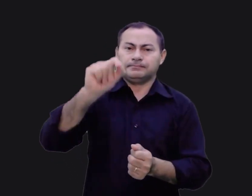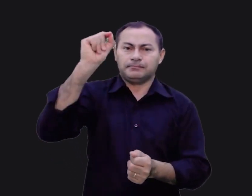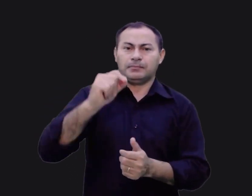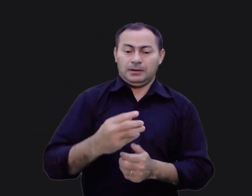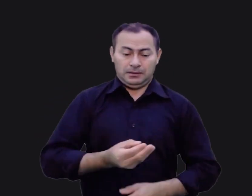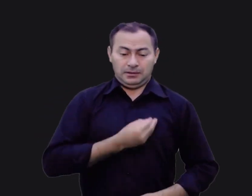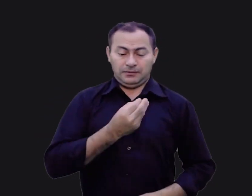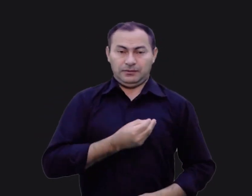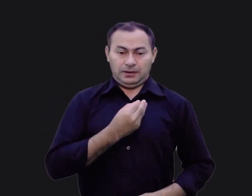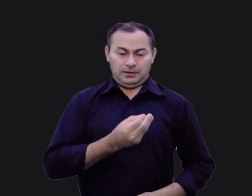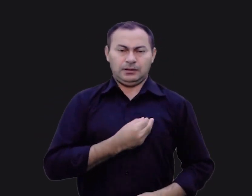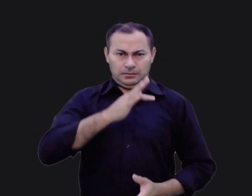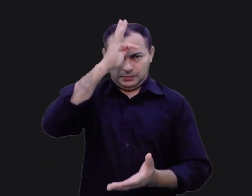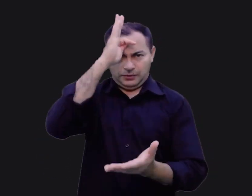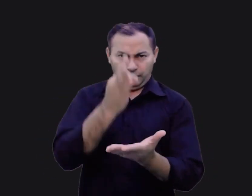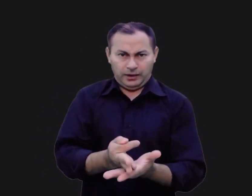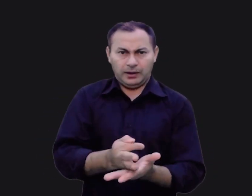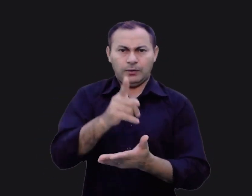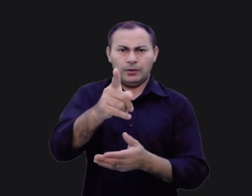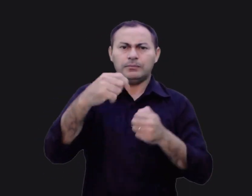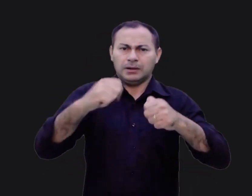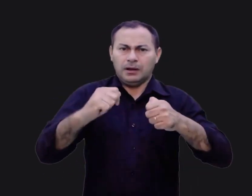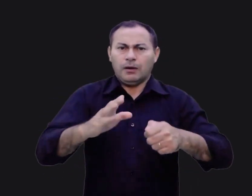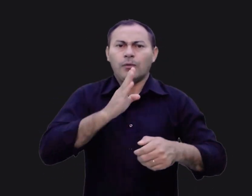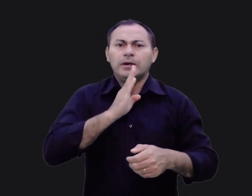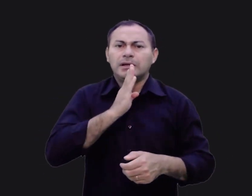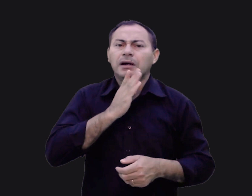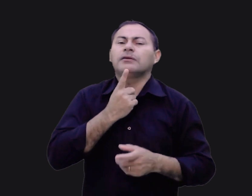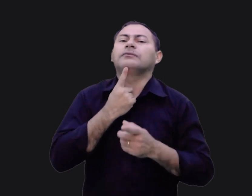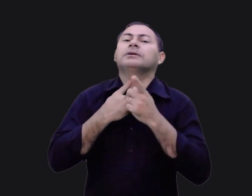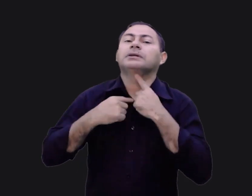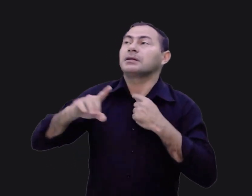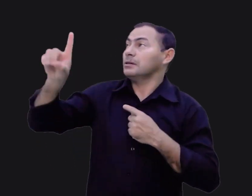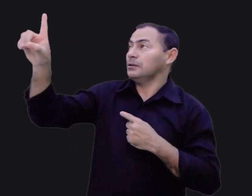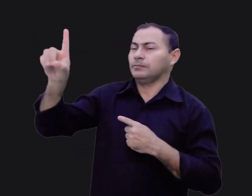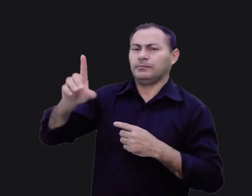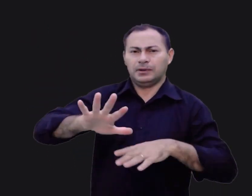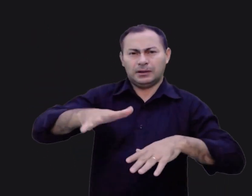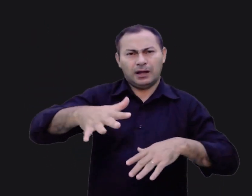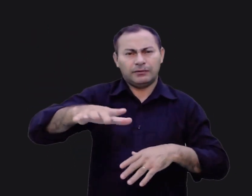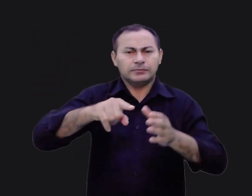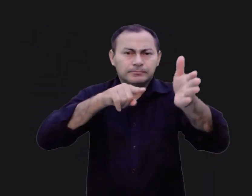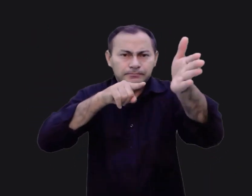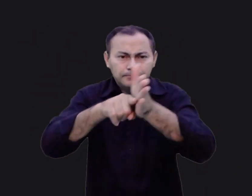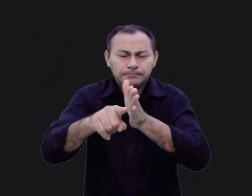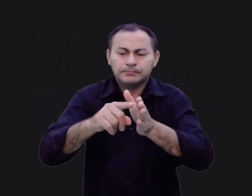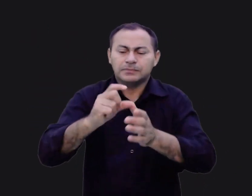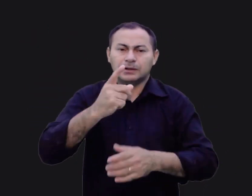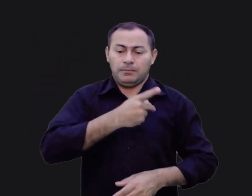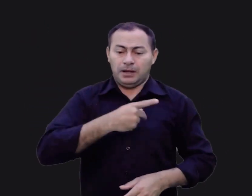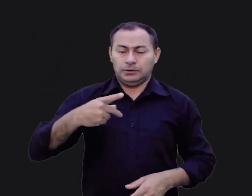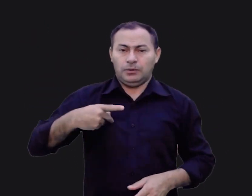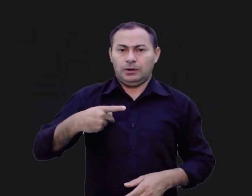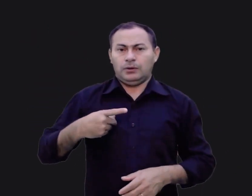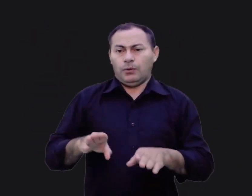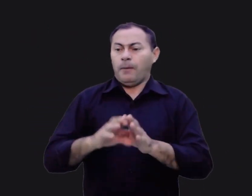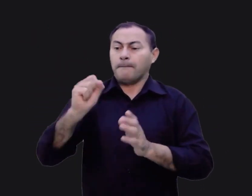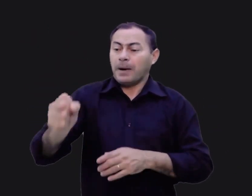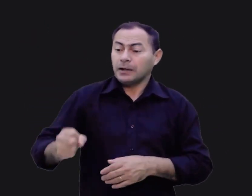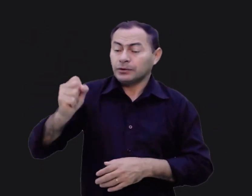Para viver uma vida de fé, você precisa conhecer a vontade de Deus. Talvez a pergunta que os pastores mais ouçam na vida